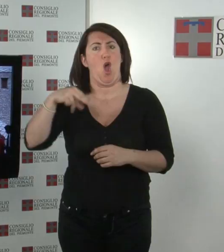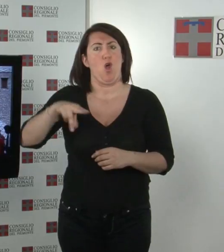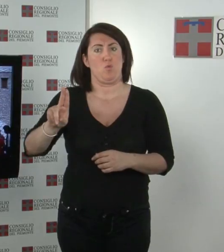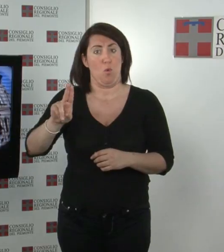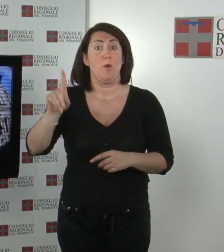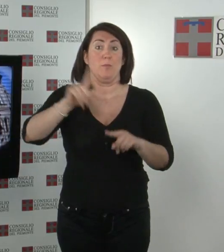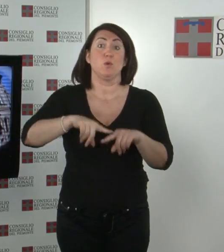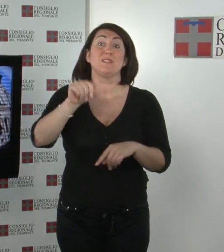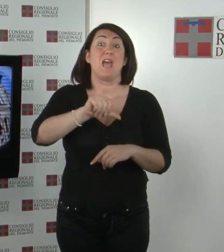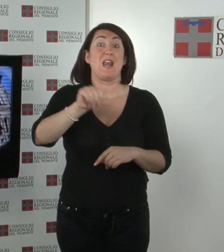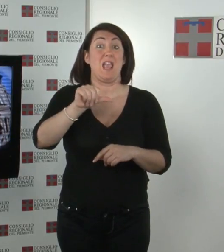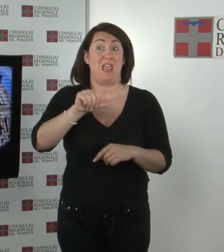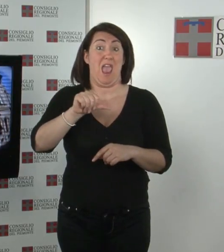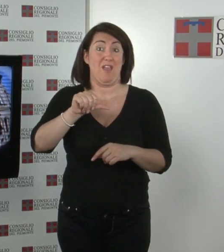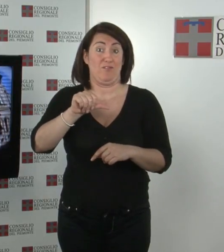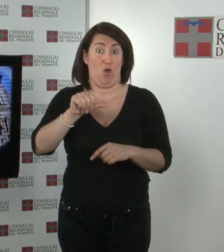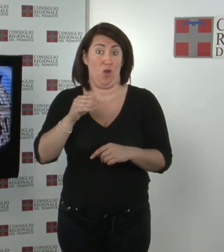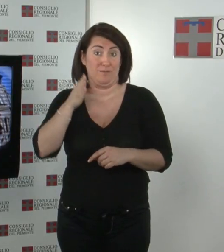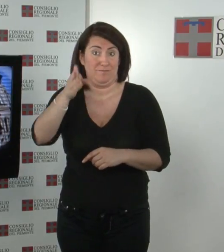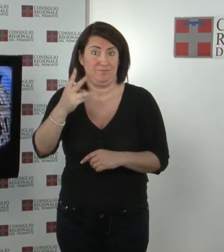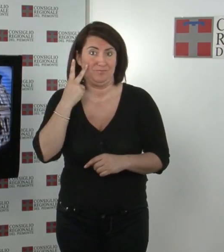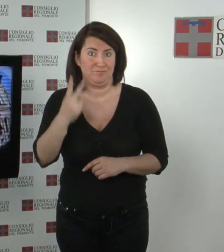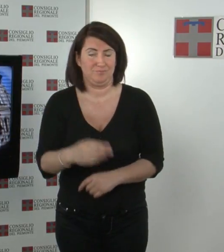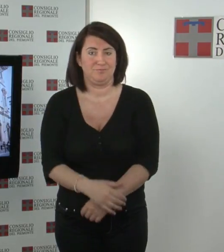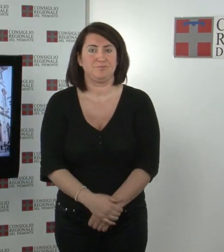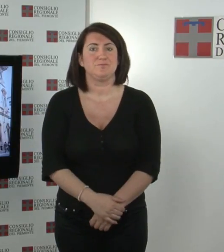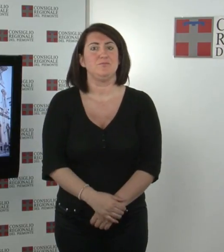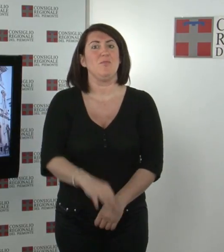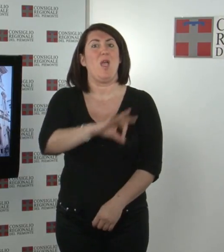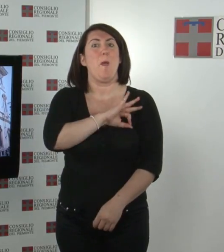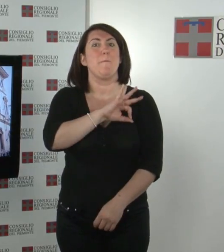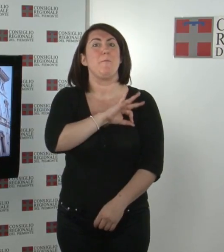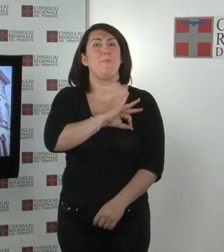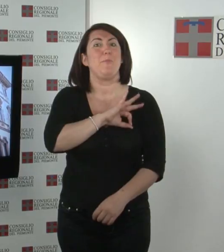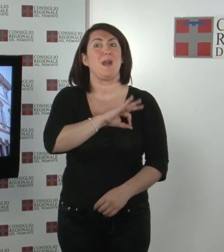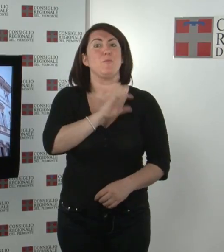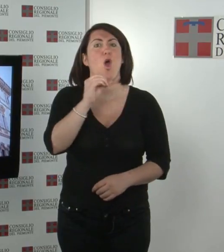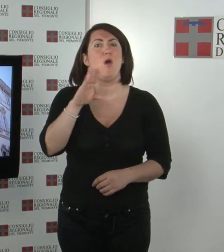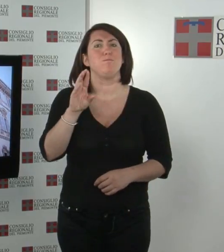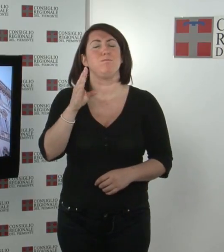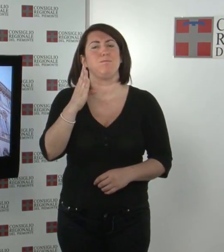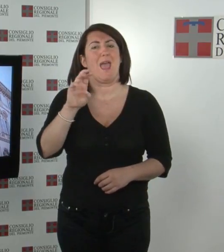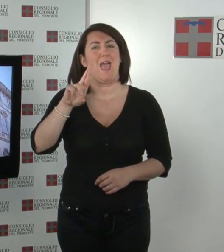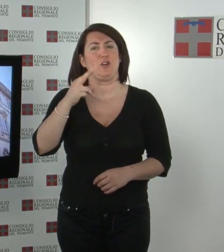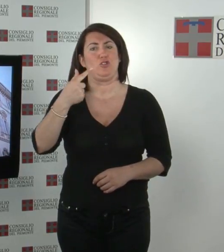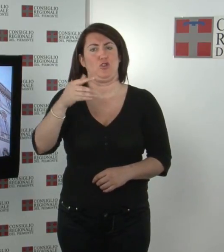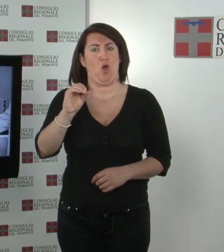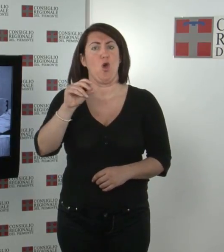'assedio. Premio Gianni Oberto 2012 Il Centro Gianni Oberto del Consiglio regionale ha bandito un concorso per il